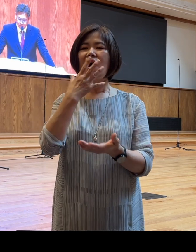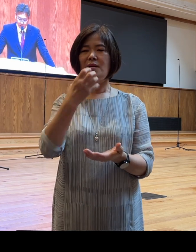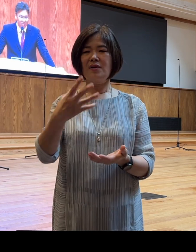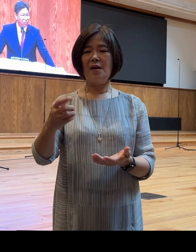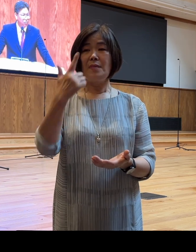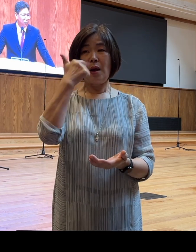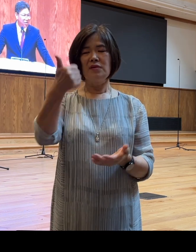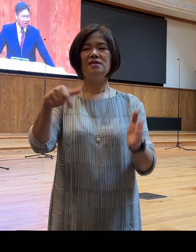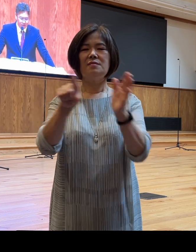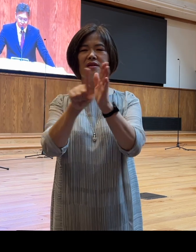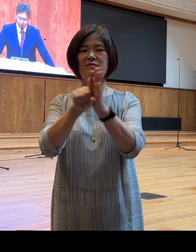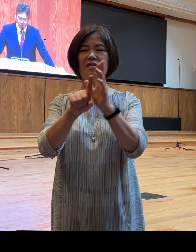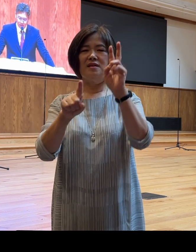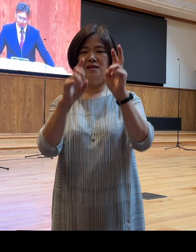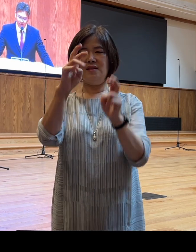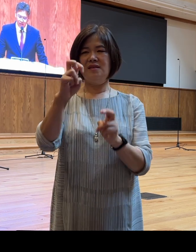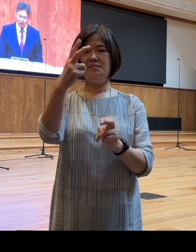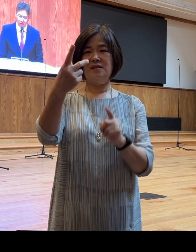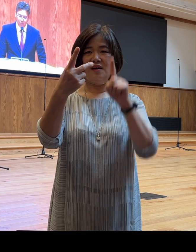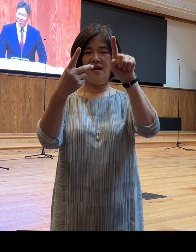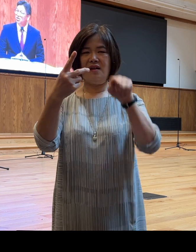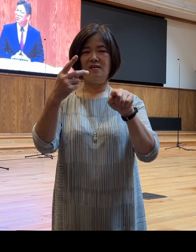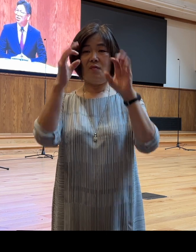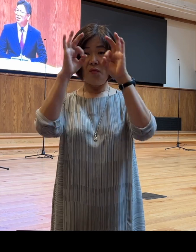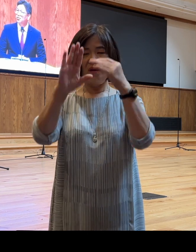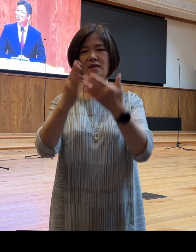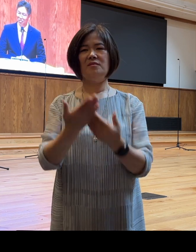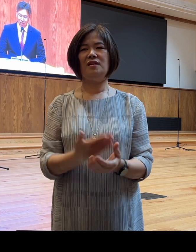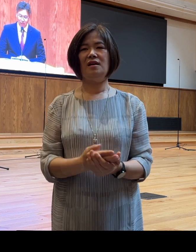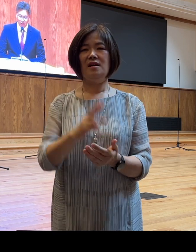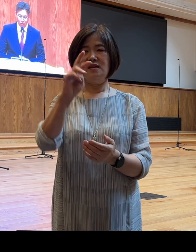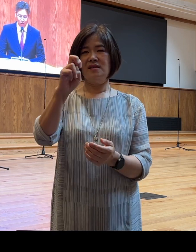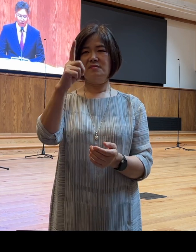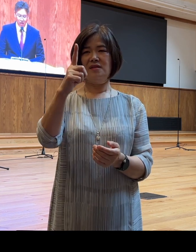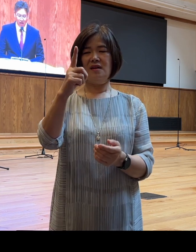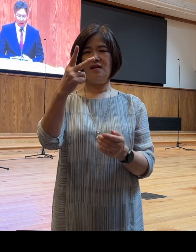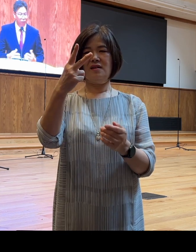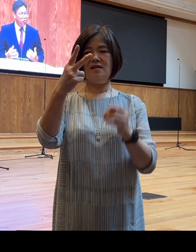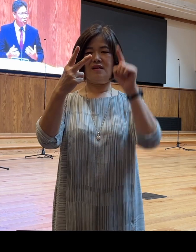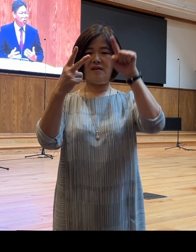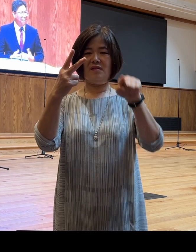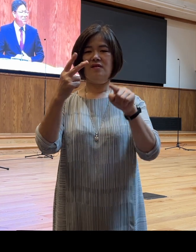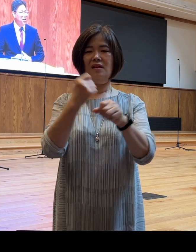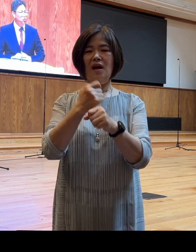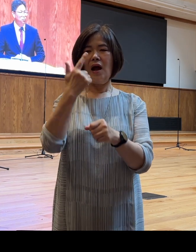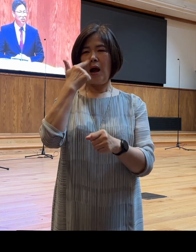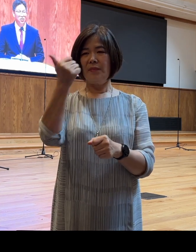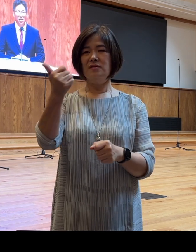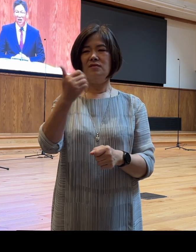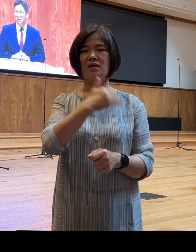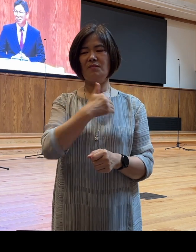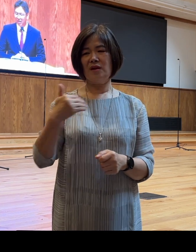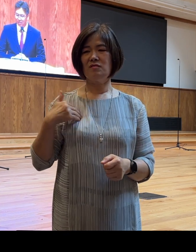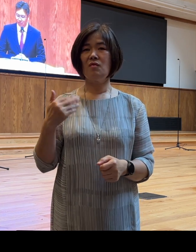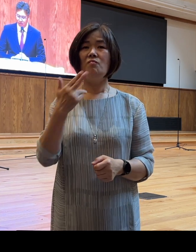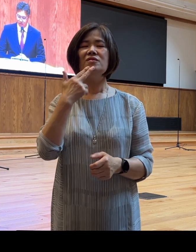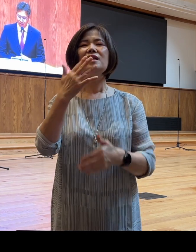한 번 더 확인할 수 있습니다 여러분 22장에서는 21장보다 아버지로서 감당할 수 없는 하나님의 말씀을 듣게 됩니다